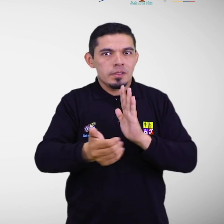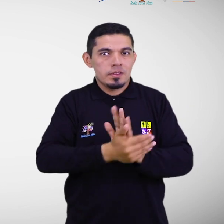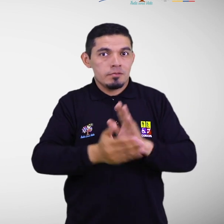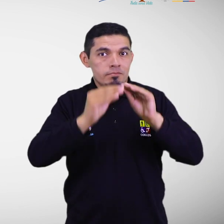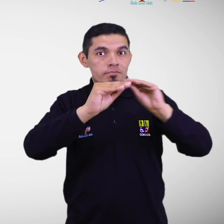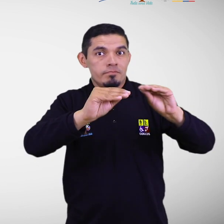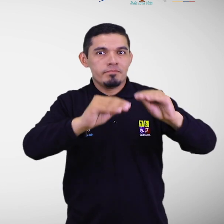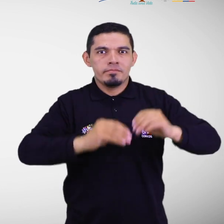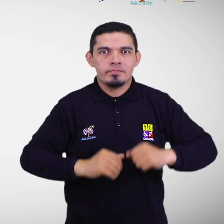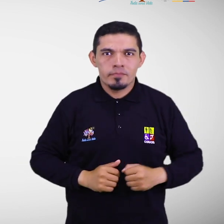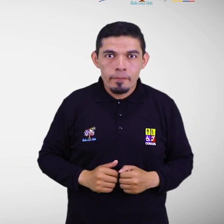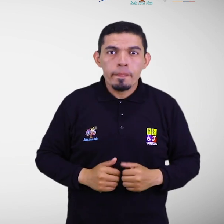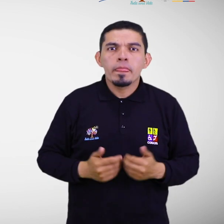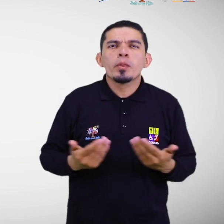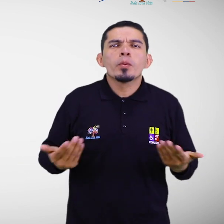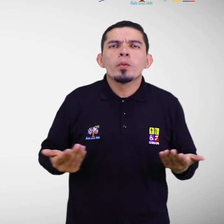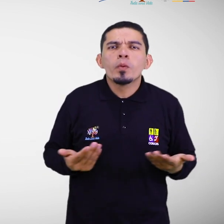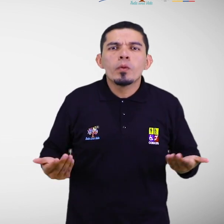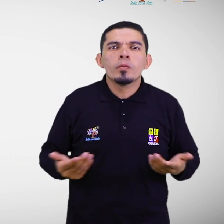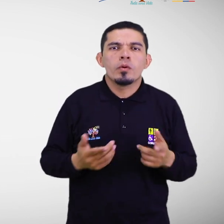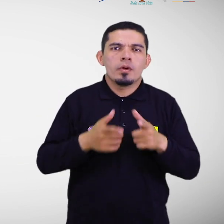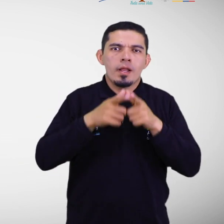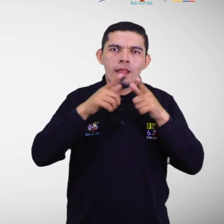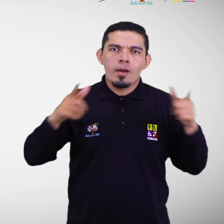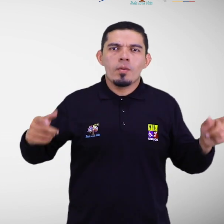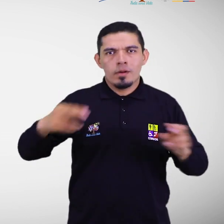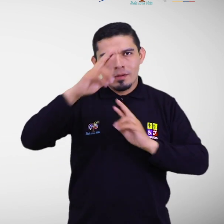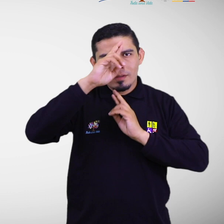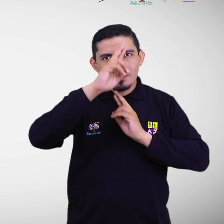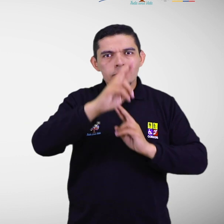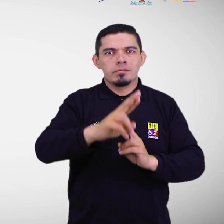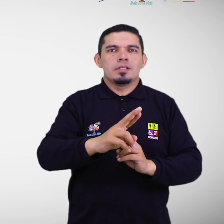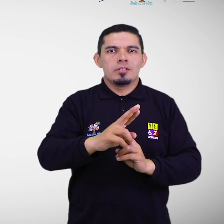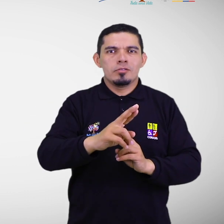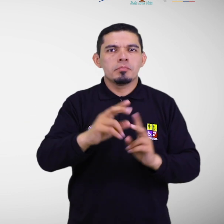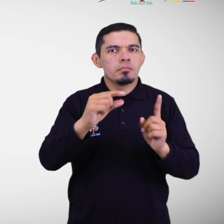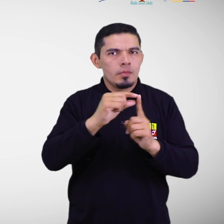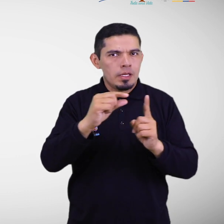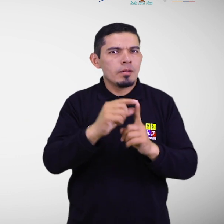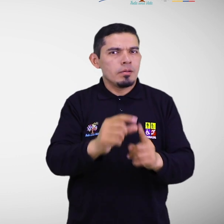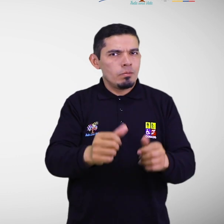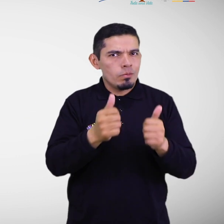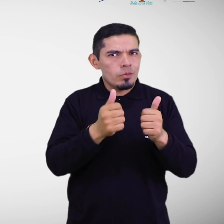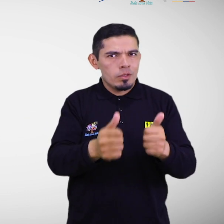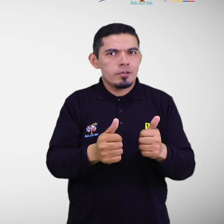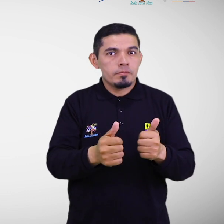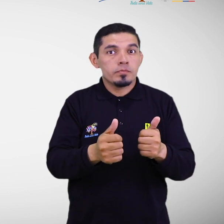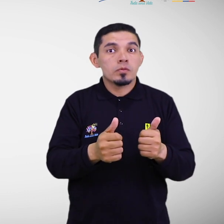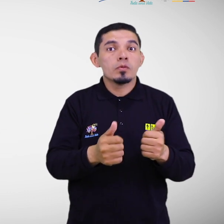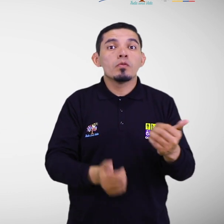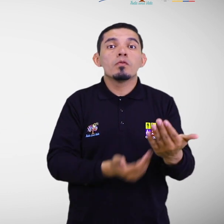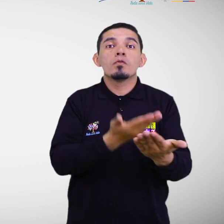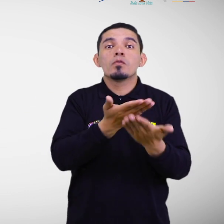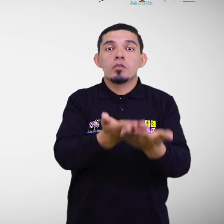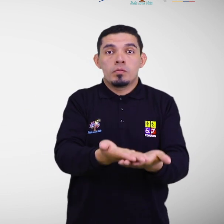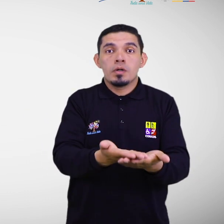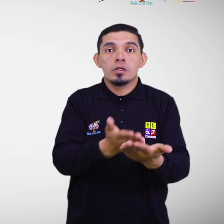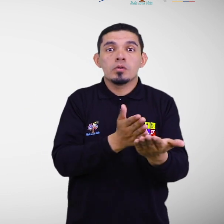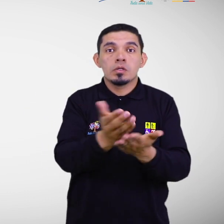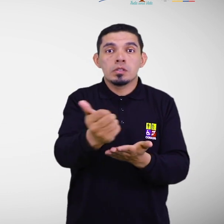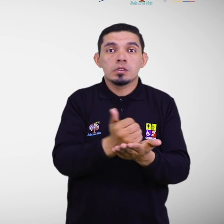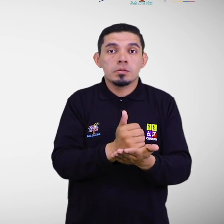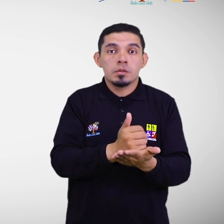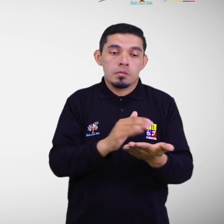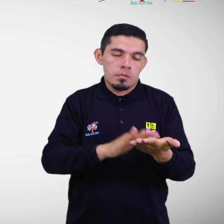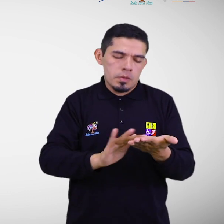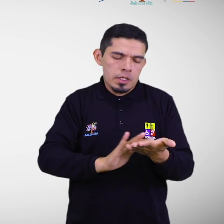Misma que deberá contemplar lenguaje positivo y socializará los formatos de comunicación accesible, braille, lengua de